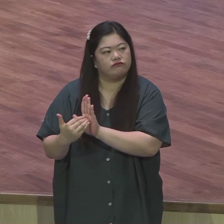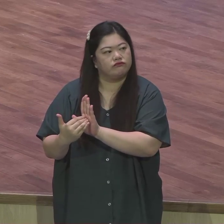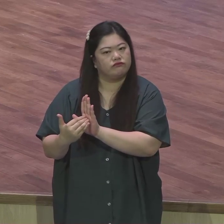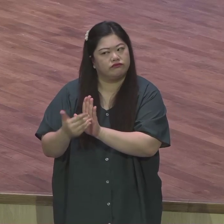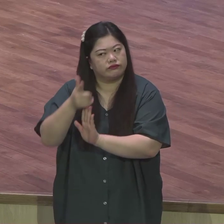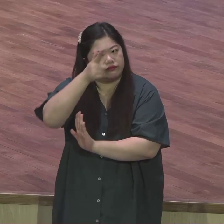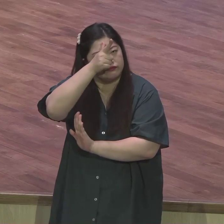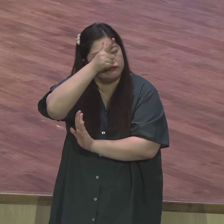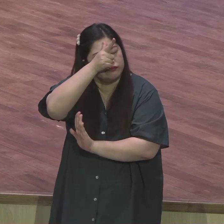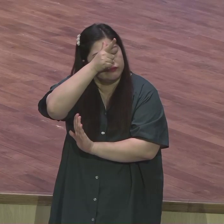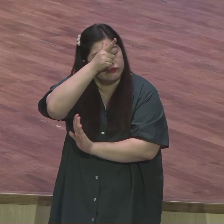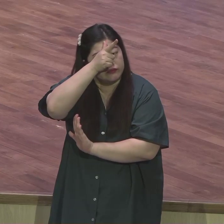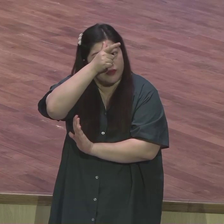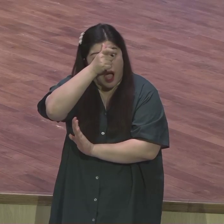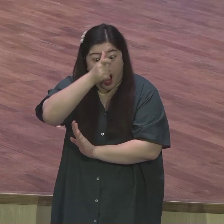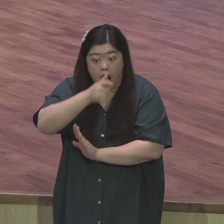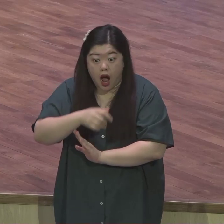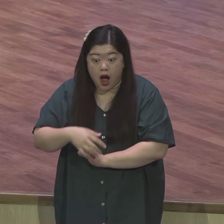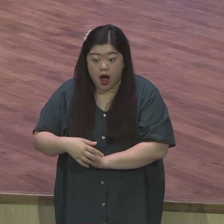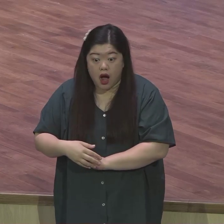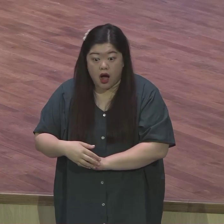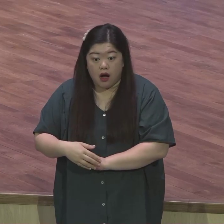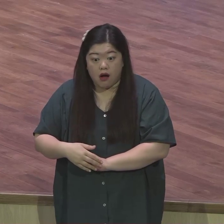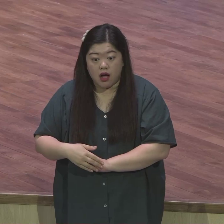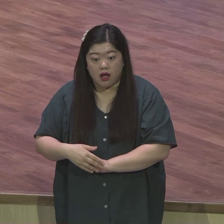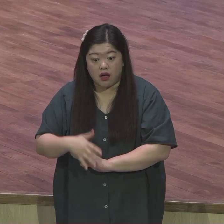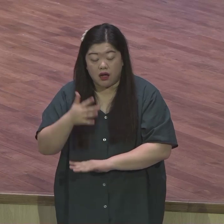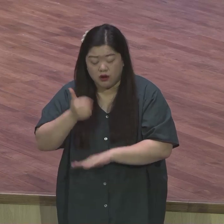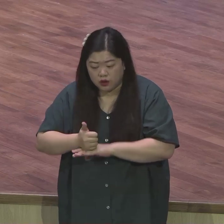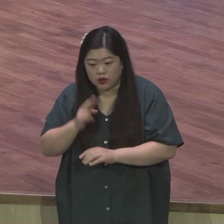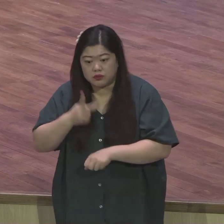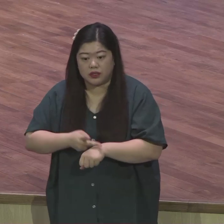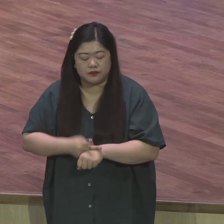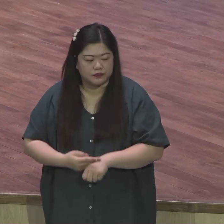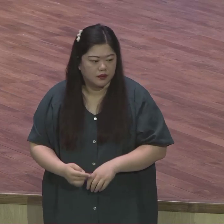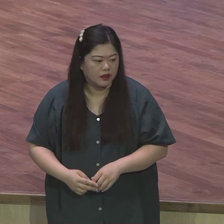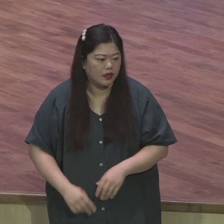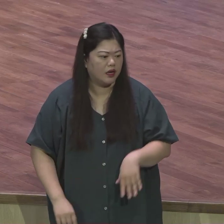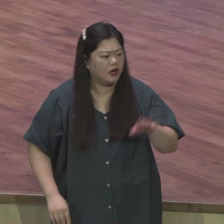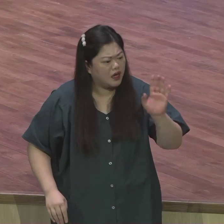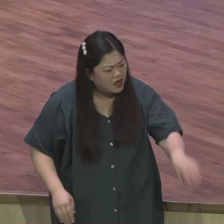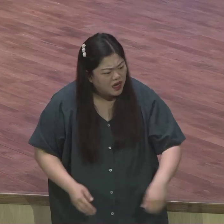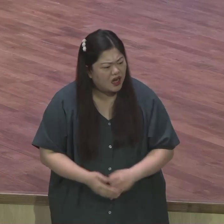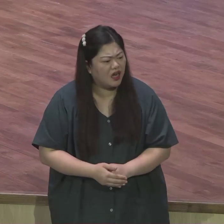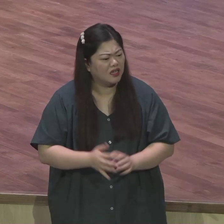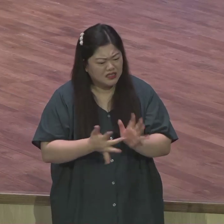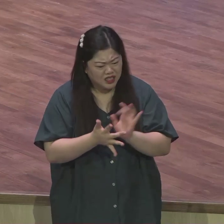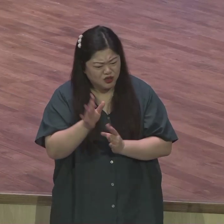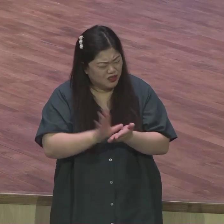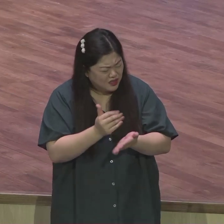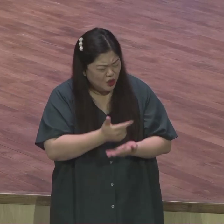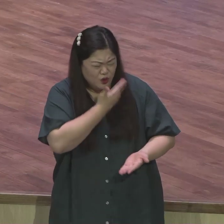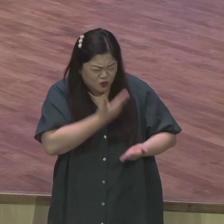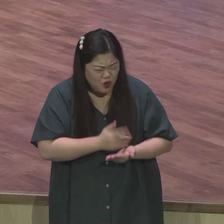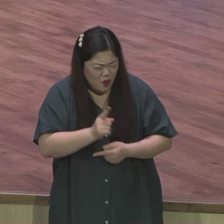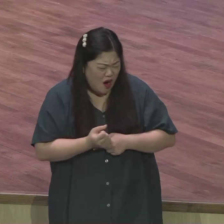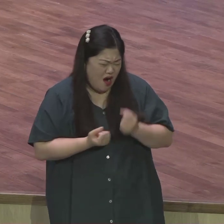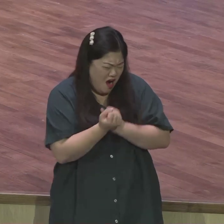이스라엘의 은양 역사의 최종 열매는 예수 그리스도를 거절했다 인류가 살면서요